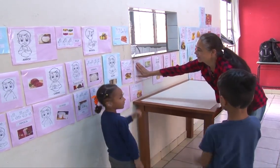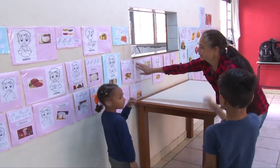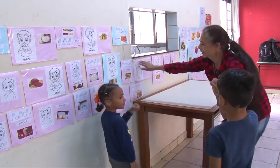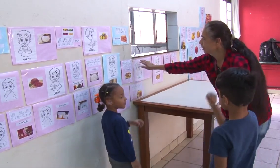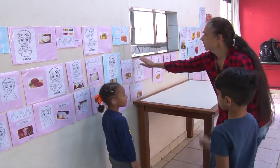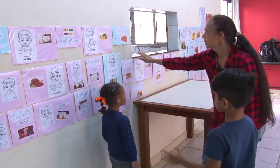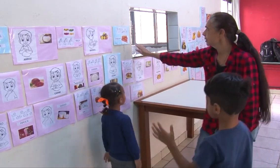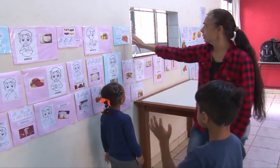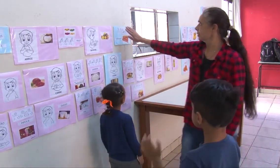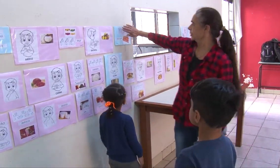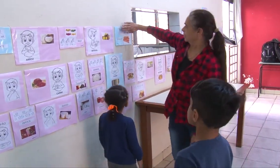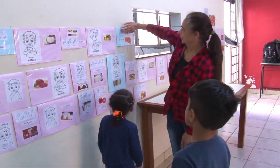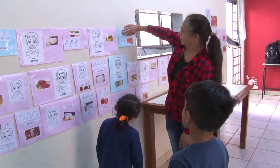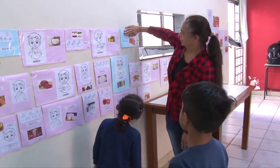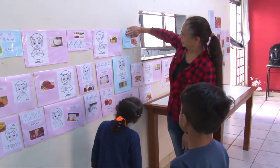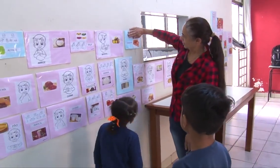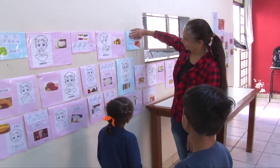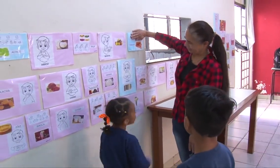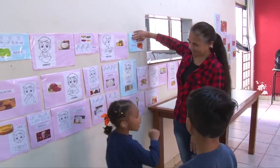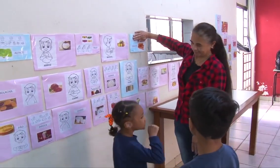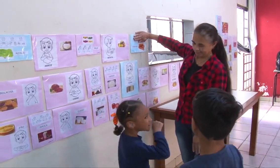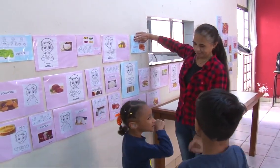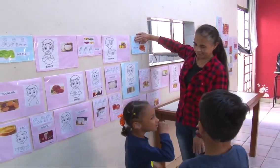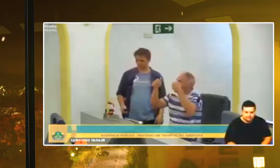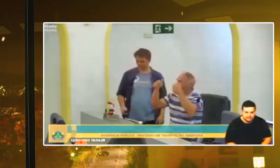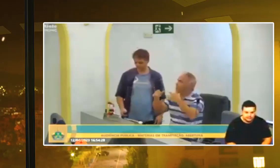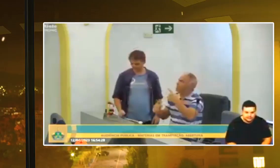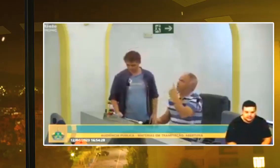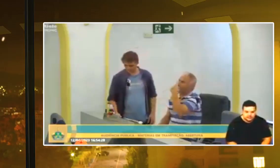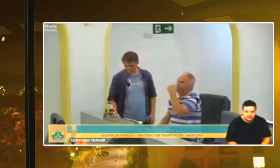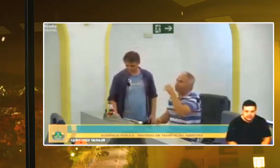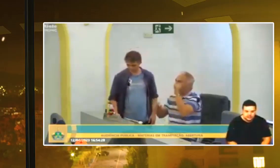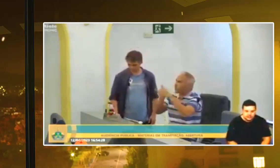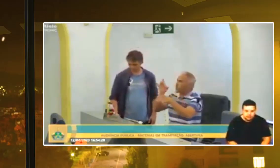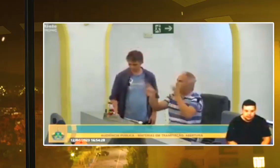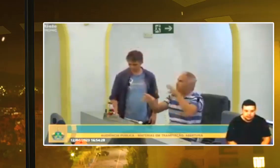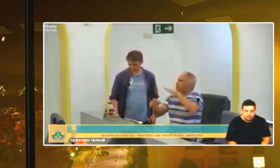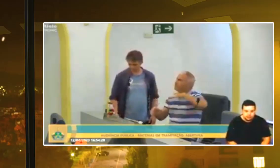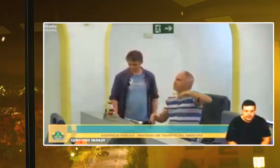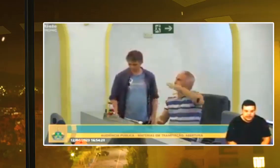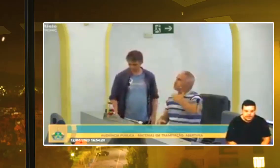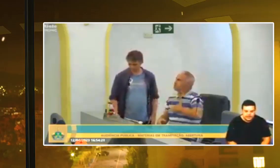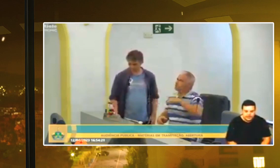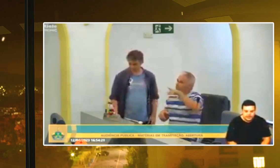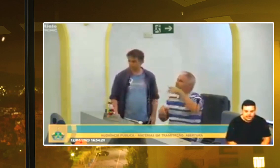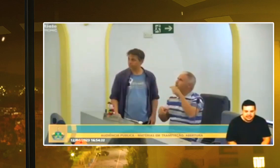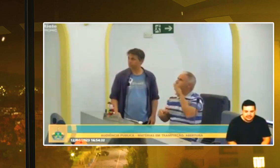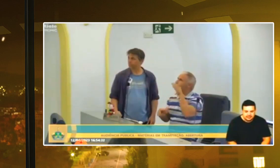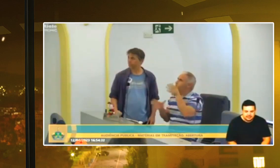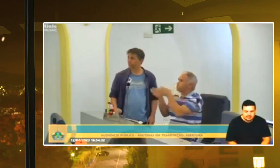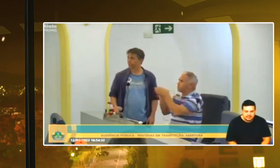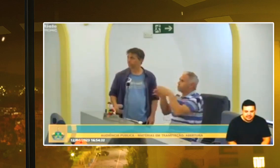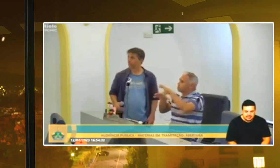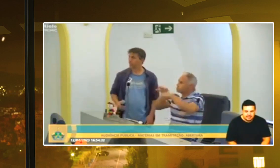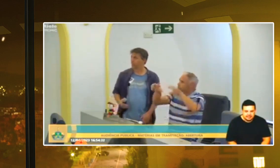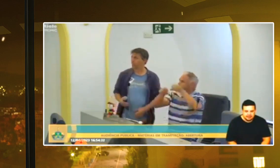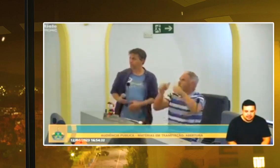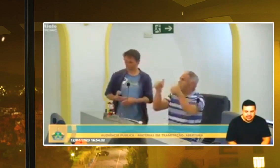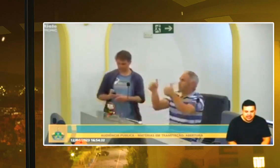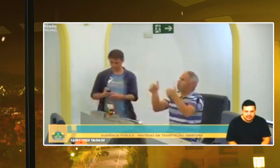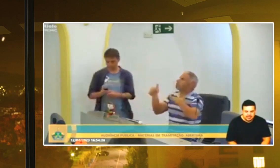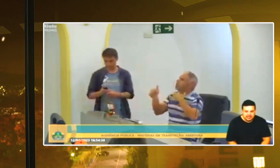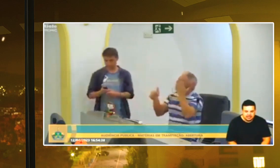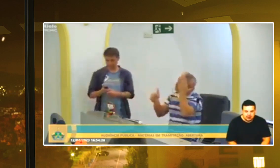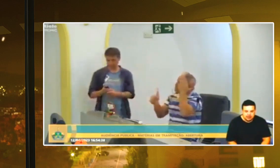como meio legal de comunicação e expressão. Em Poços de Caldas, o Legislativo tem lutado para a inclusão dessas pessoas.